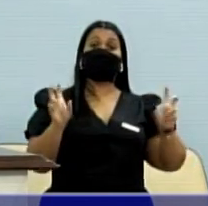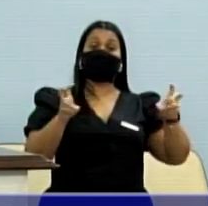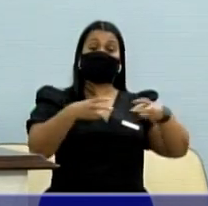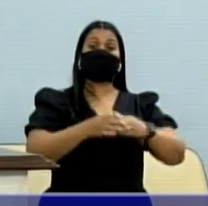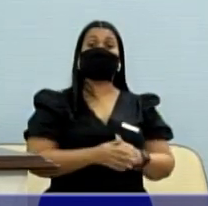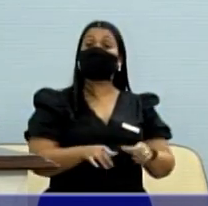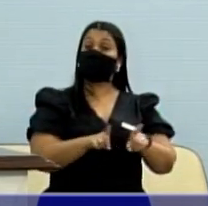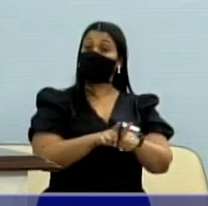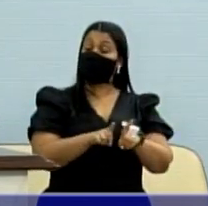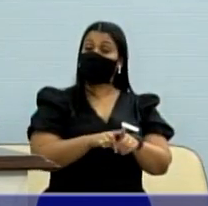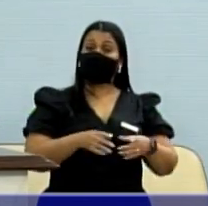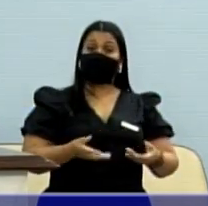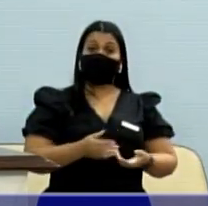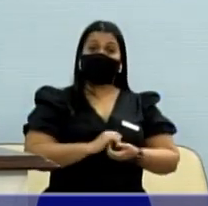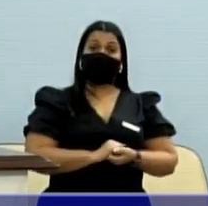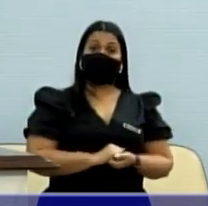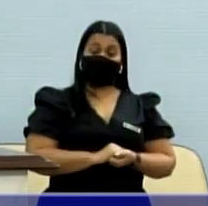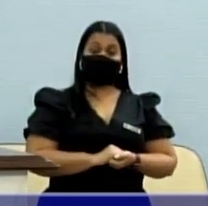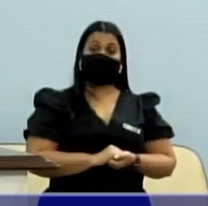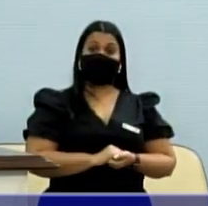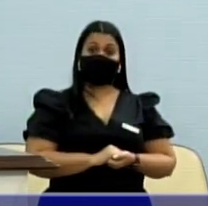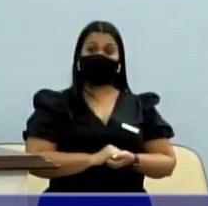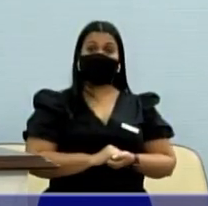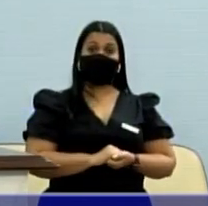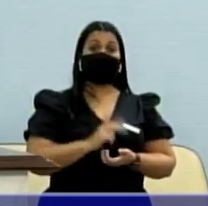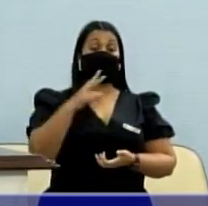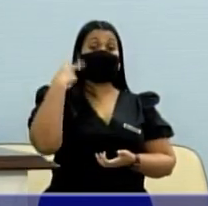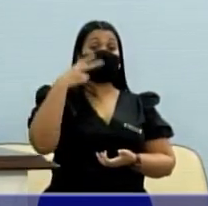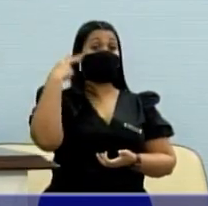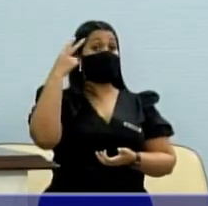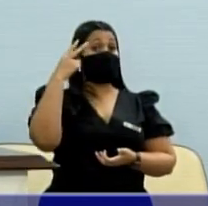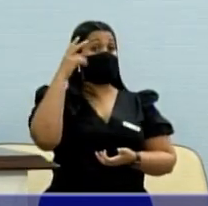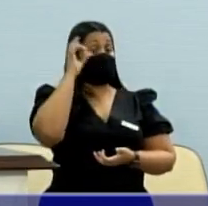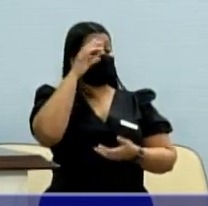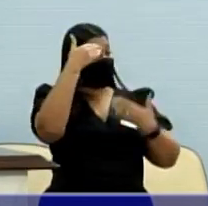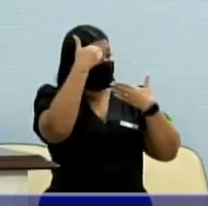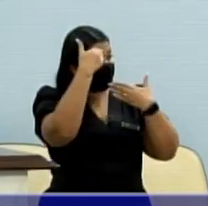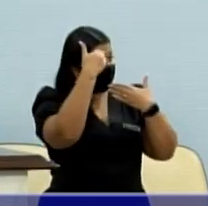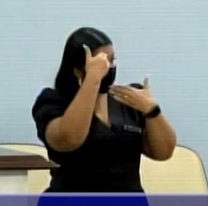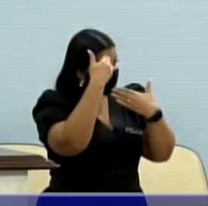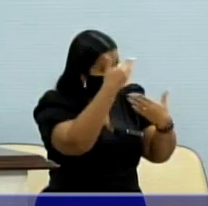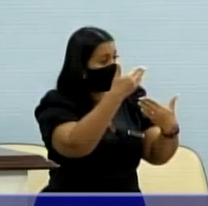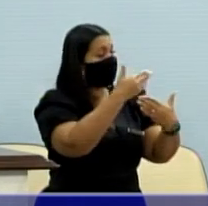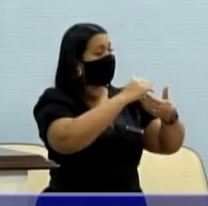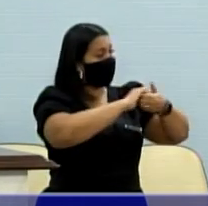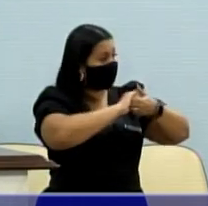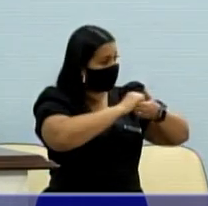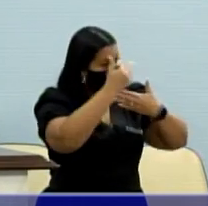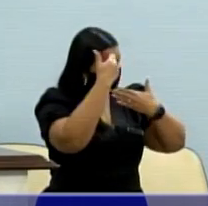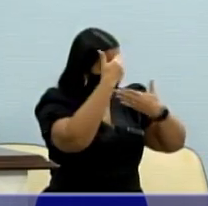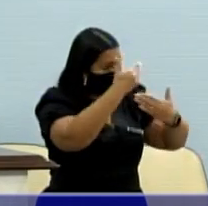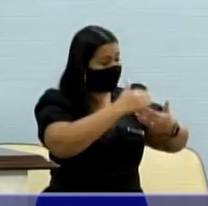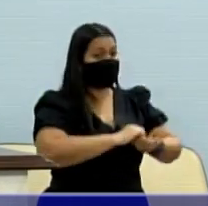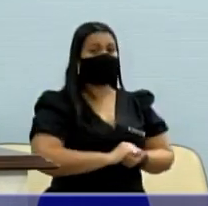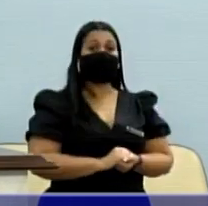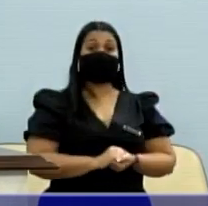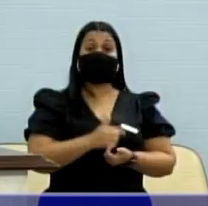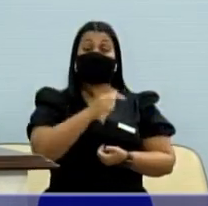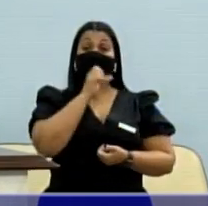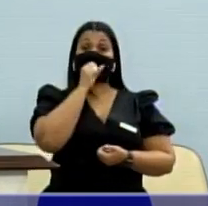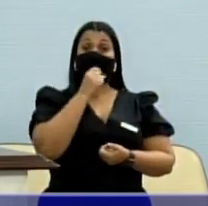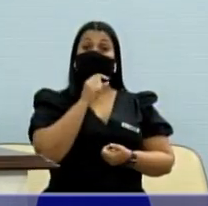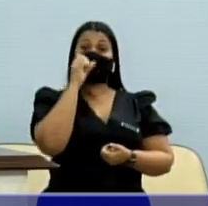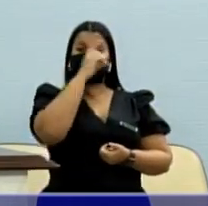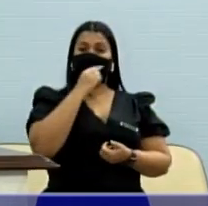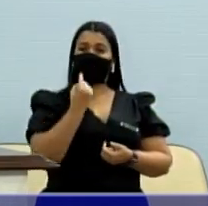Assim como citado pelo vereador Bruno Moura, a eu agradeço os cumprimentos, esse final de semana,